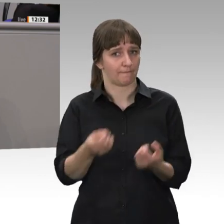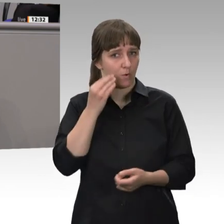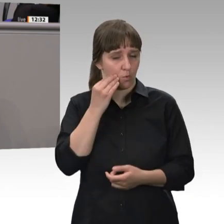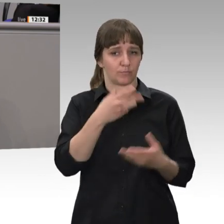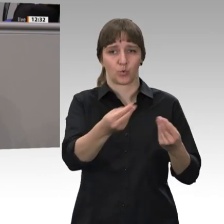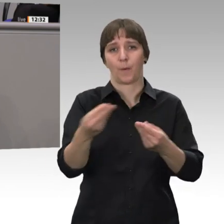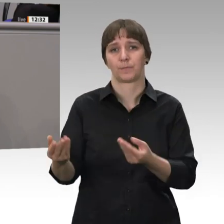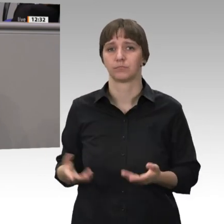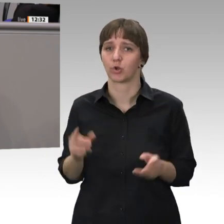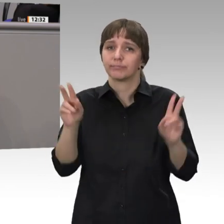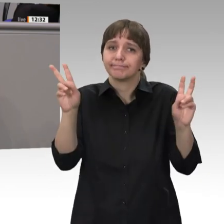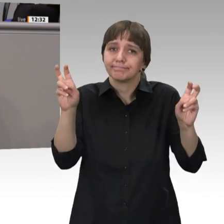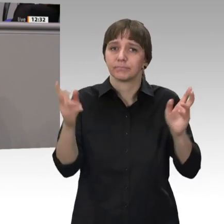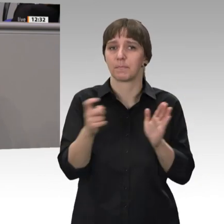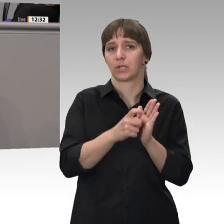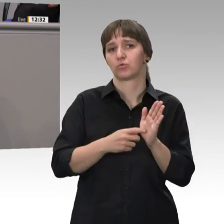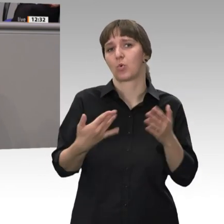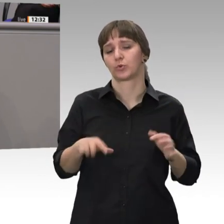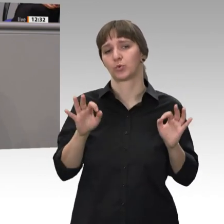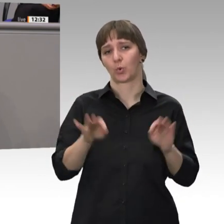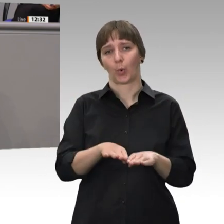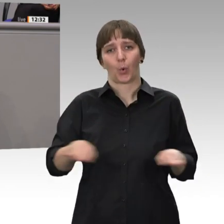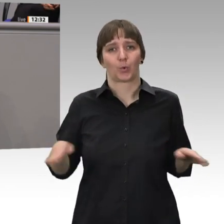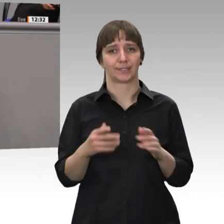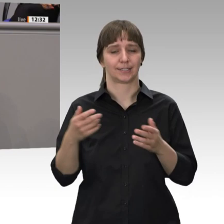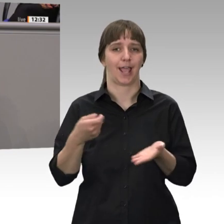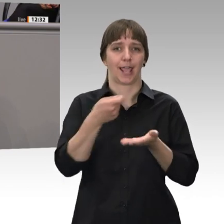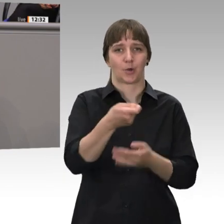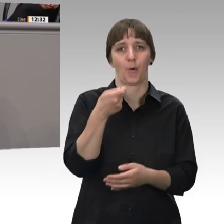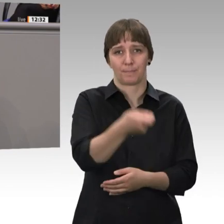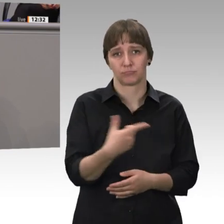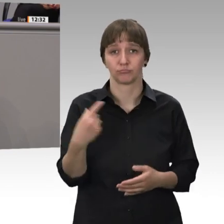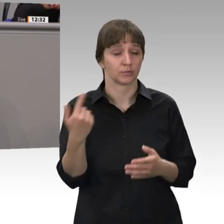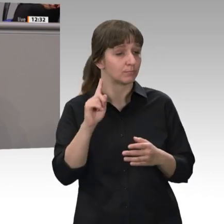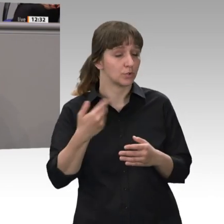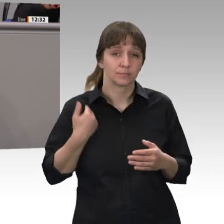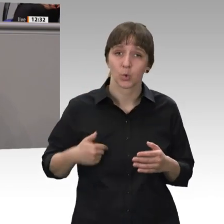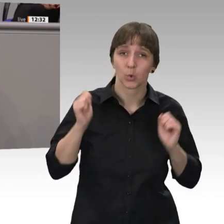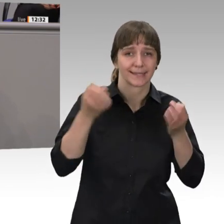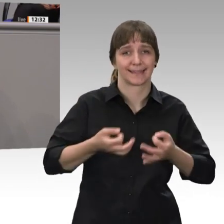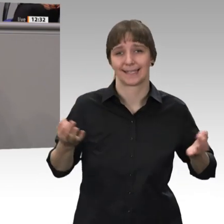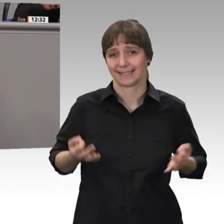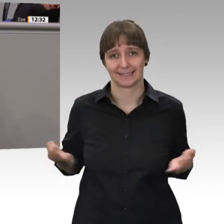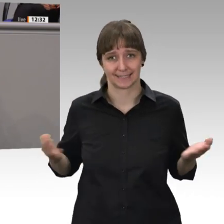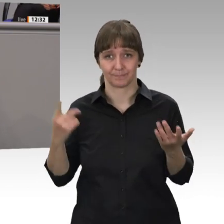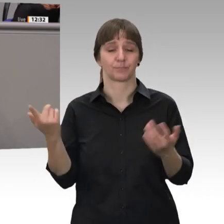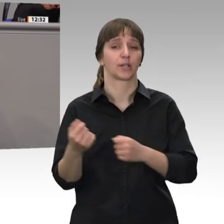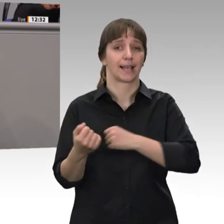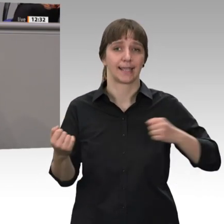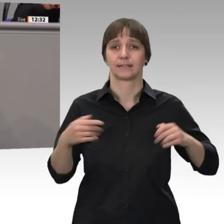eine Art bedingungsloses Grundeinkommen, das an anstrengungslose Voraussetzungen anknüpft. Das Rentenkonzept der Linken ist nicht zu Ende gedacht